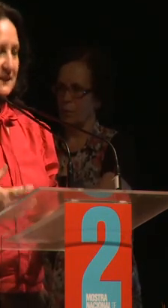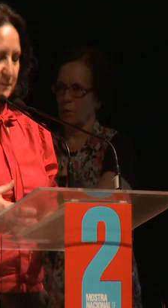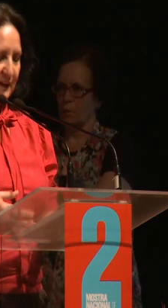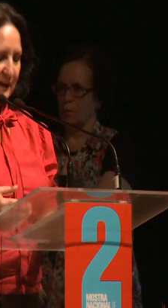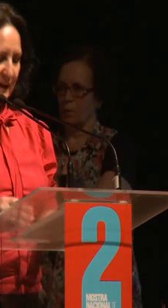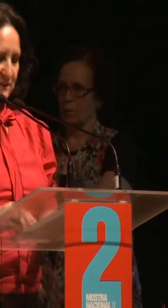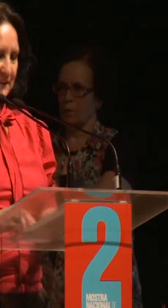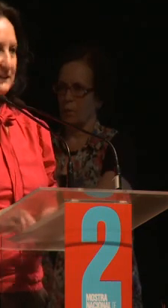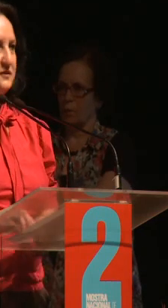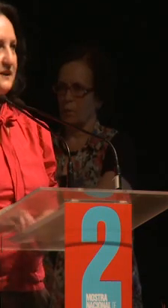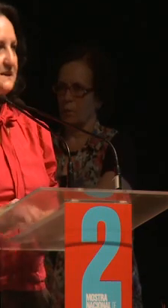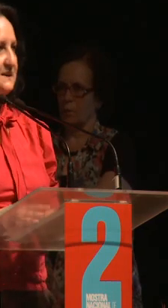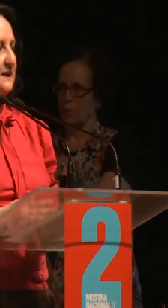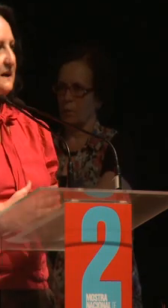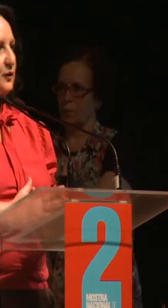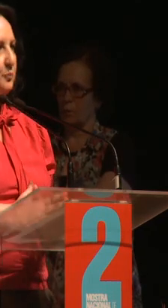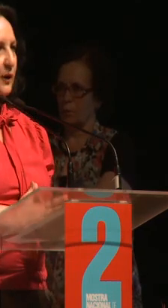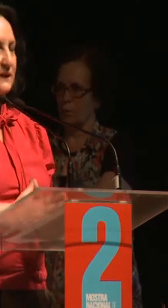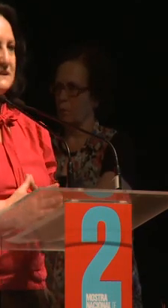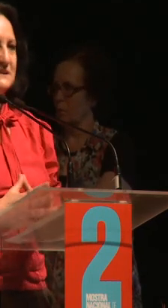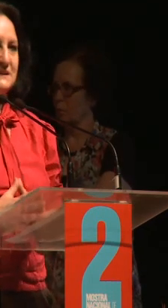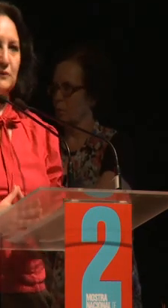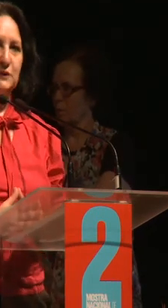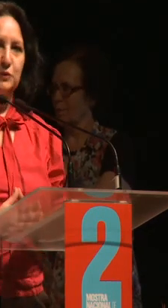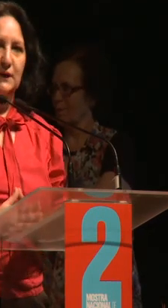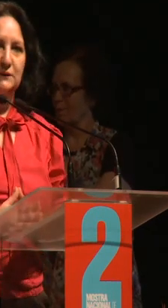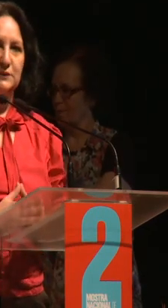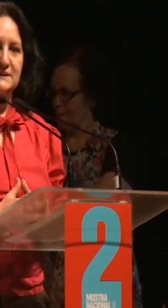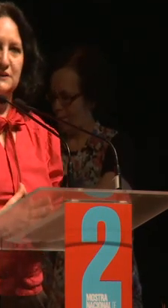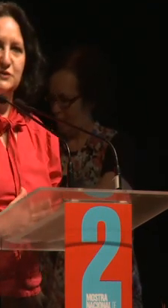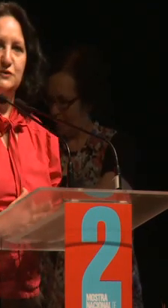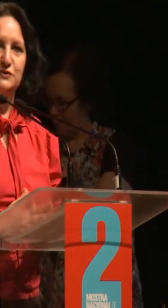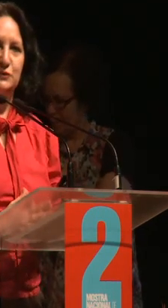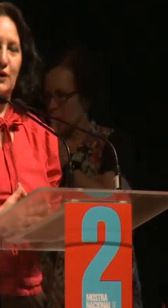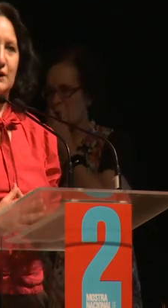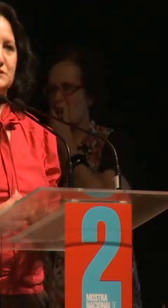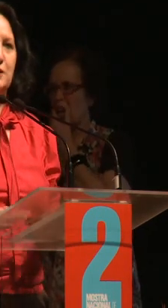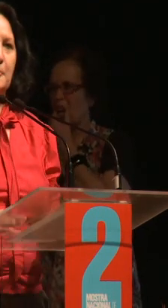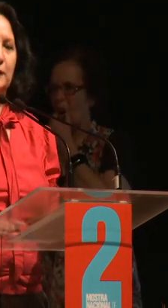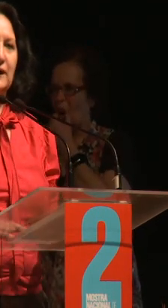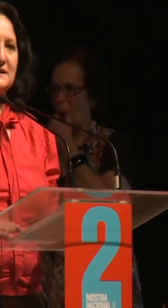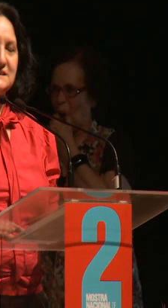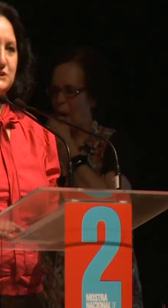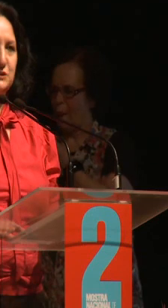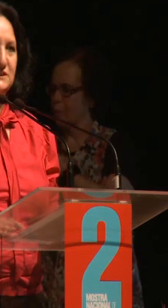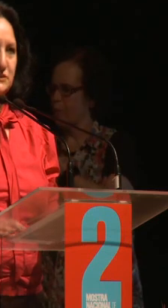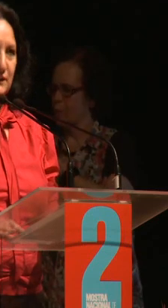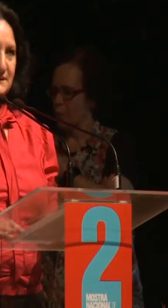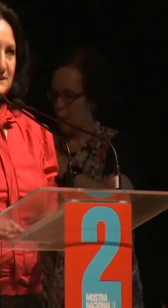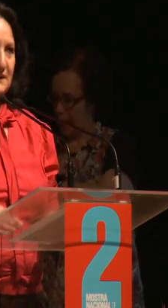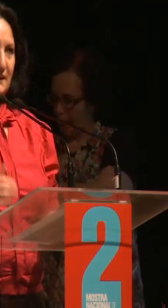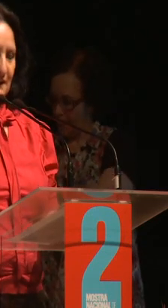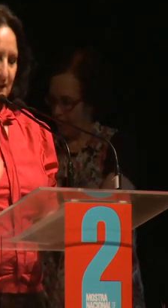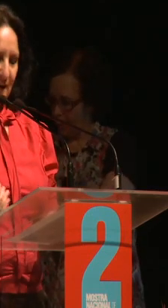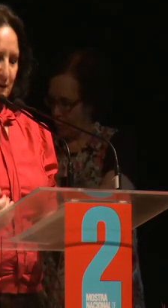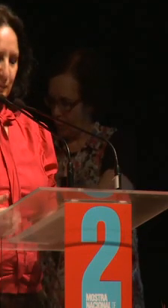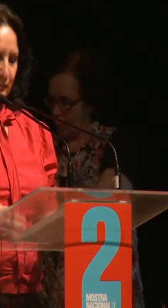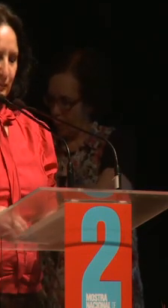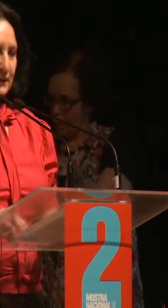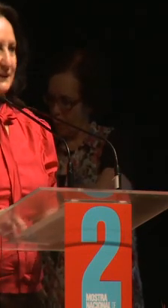luta, sempre na causa e na defesa, não importa se estão atuando em seus consultórios ou nas instituições.